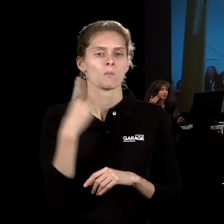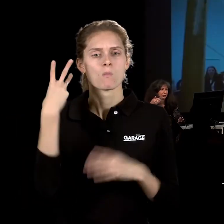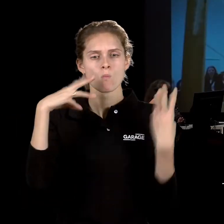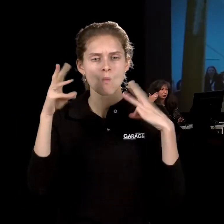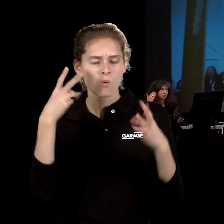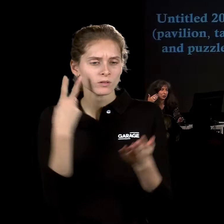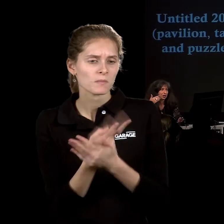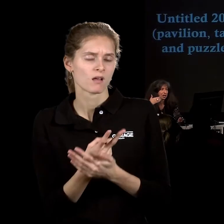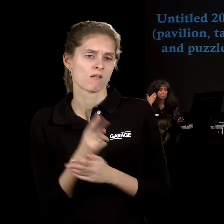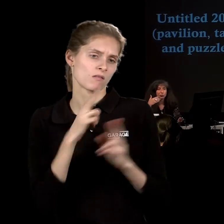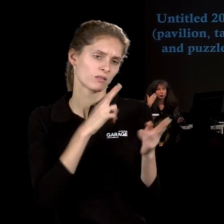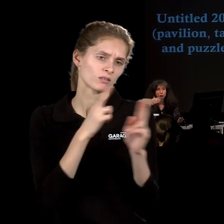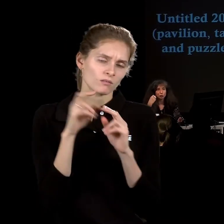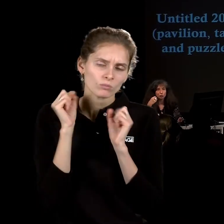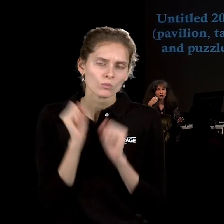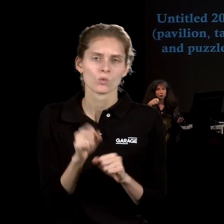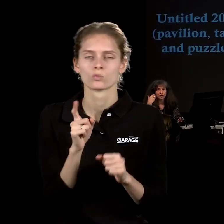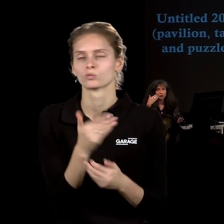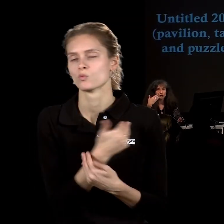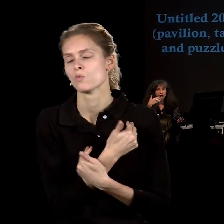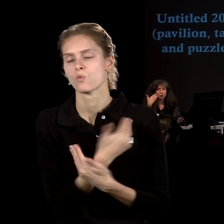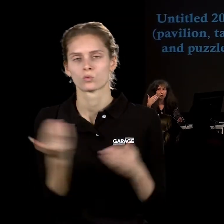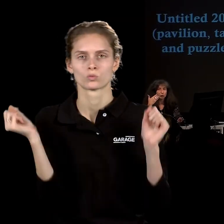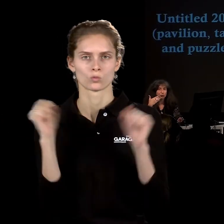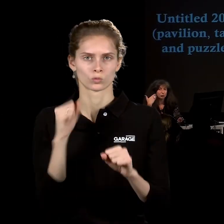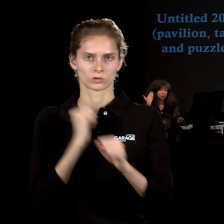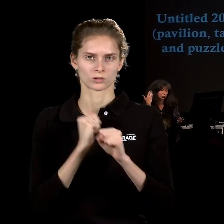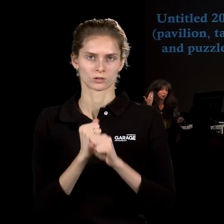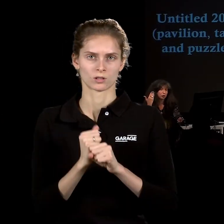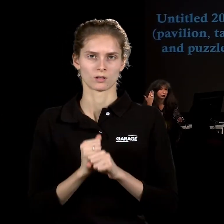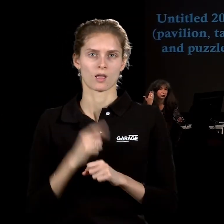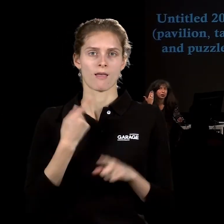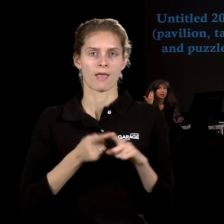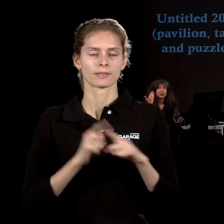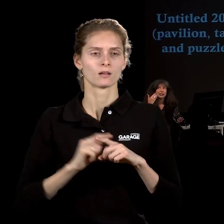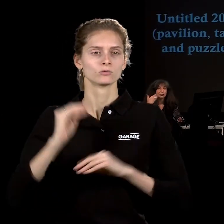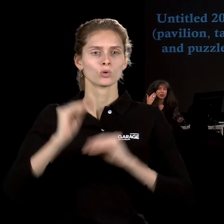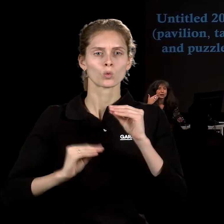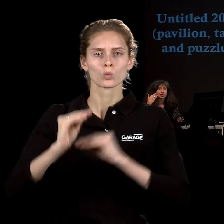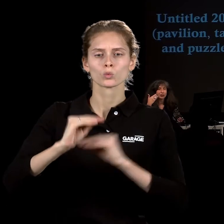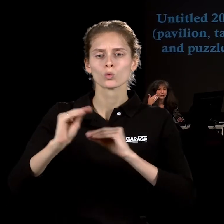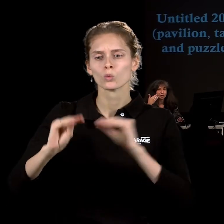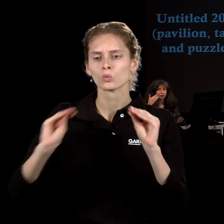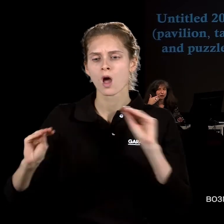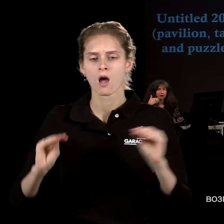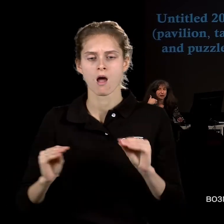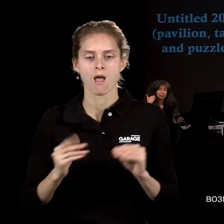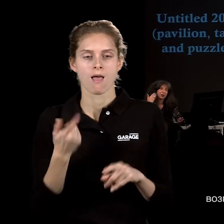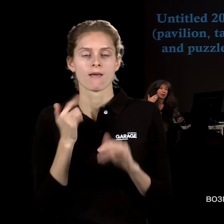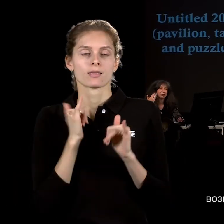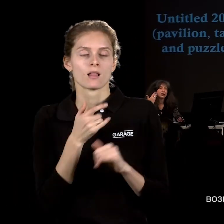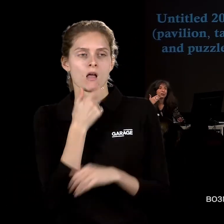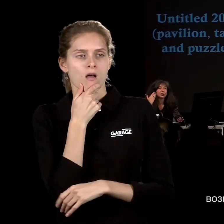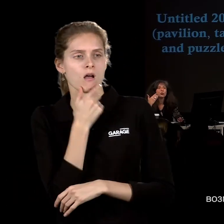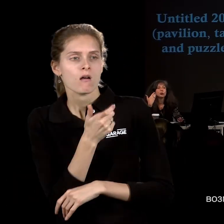быть, танец, может быть, абсолютно всё что угодно. То есть, опять-таки, это структура, которая не является зрелищем, а